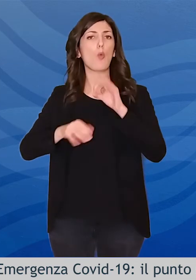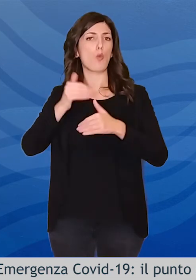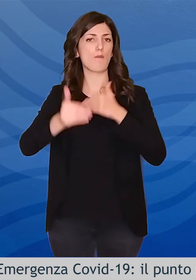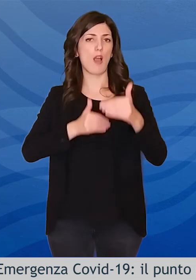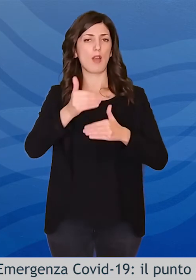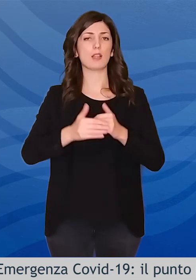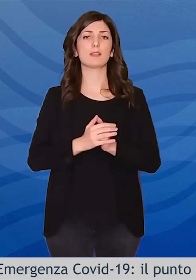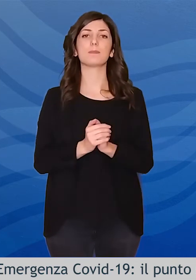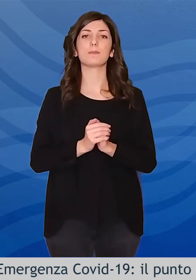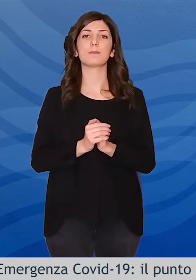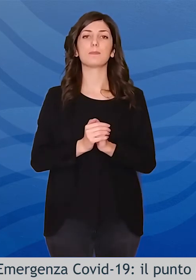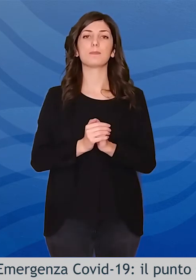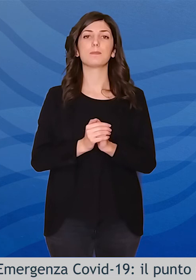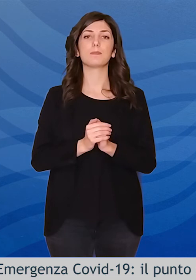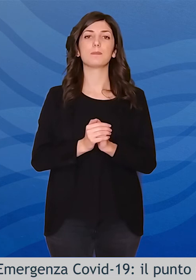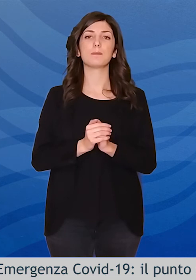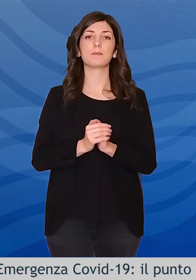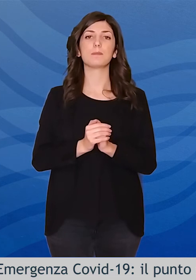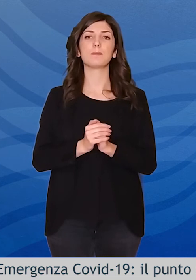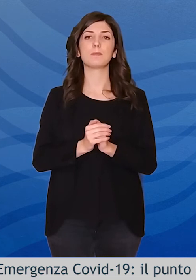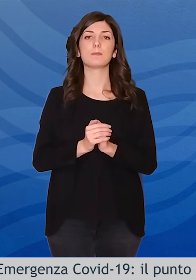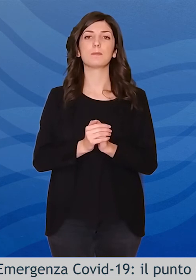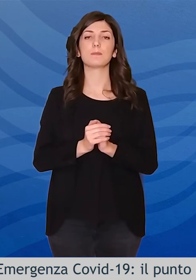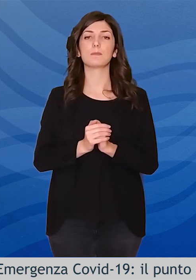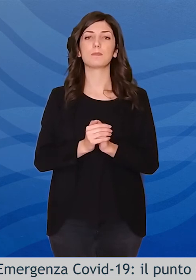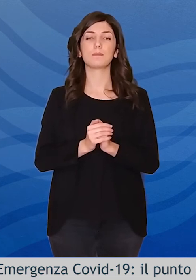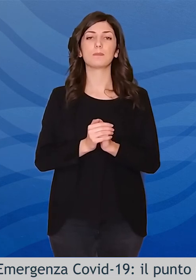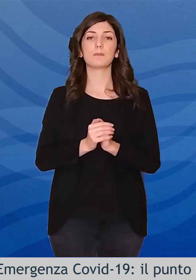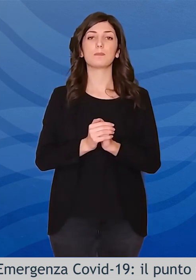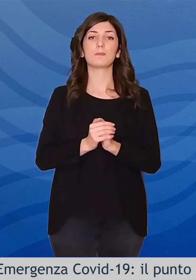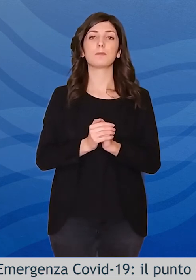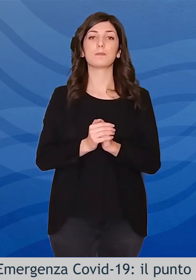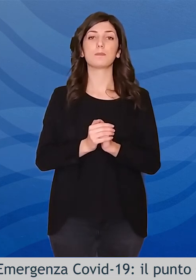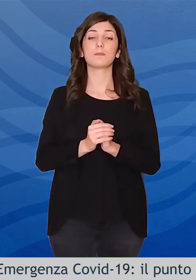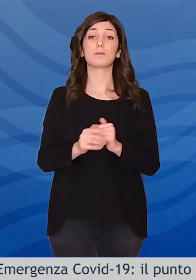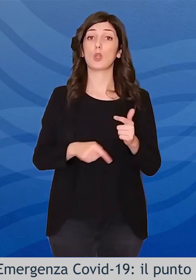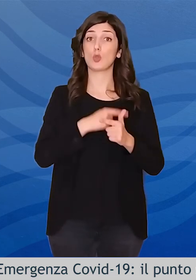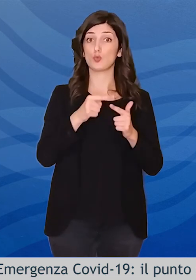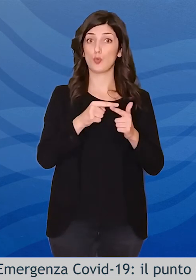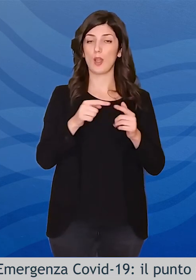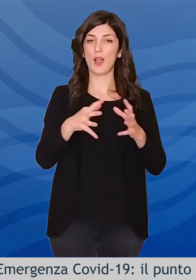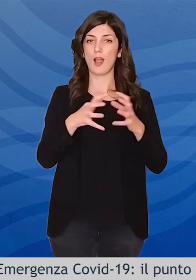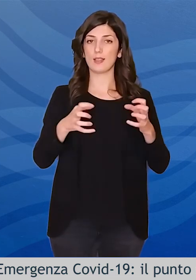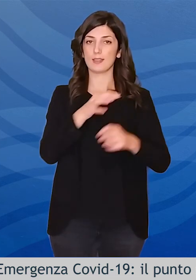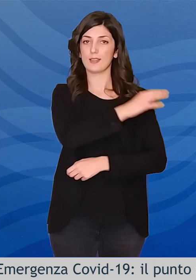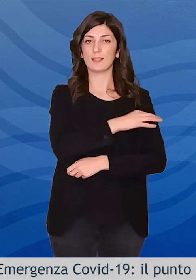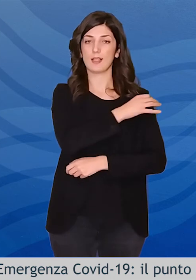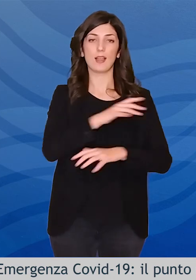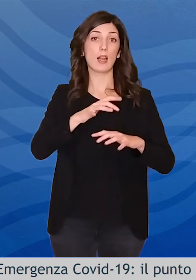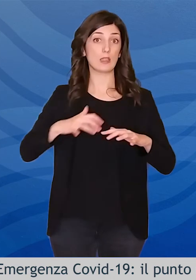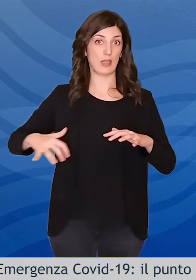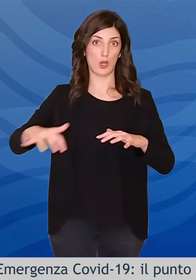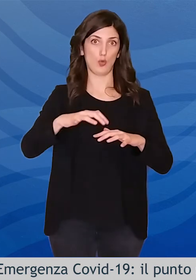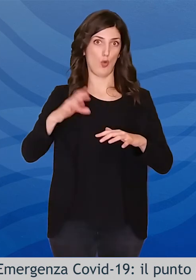Altra opera fondamentale che stanno attivando le aziende sanitarie territorialmente